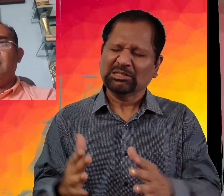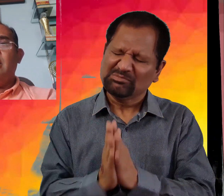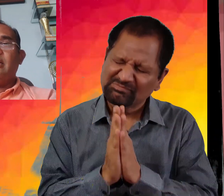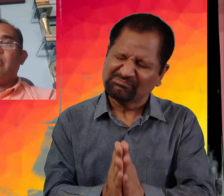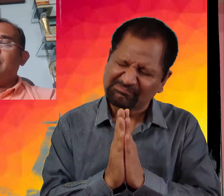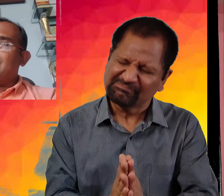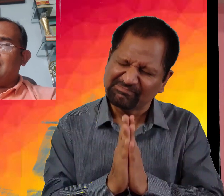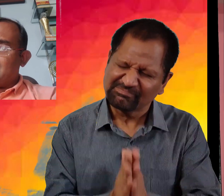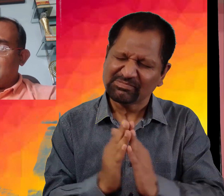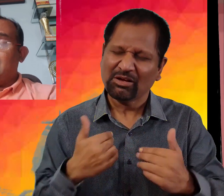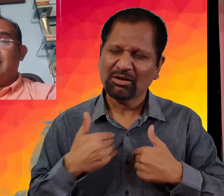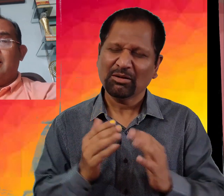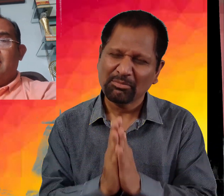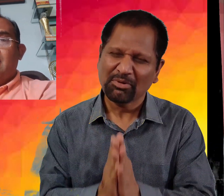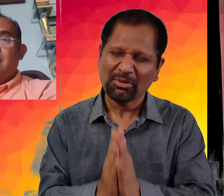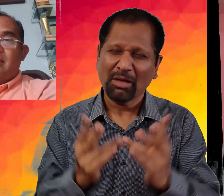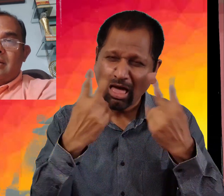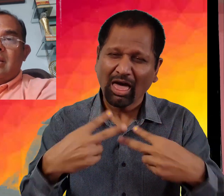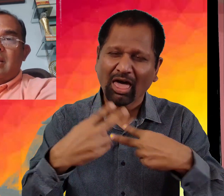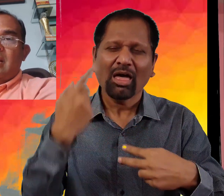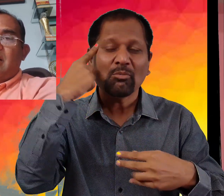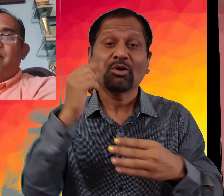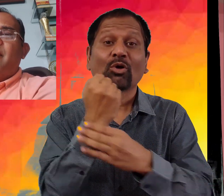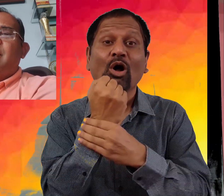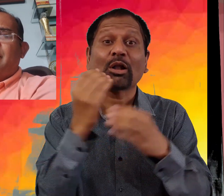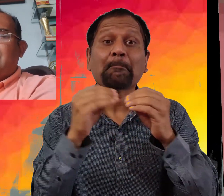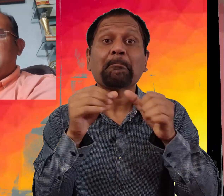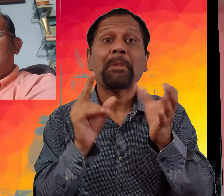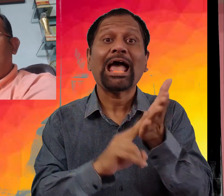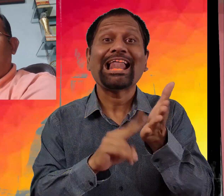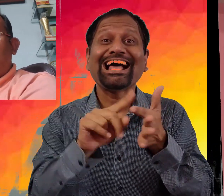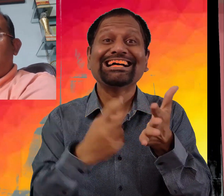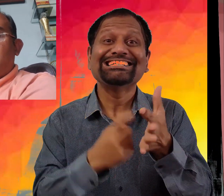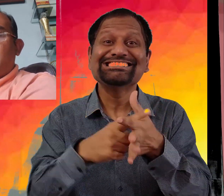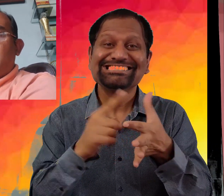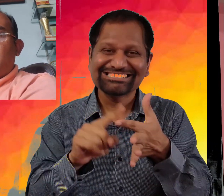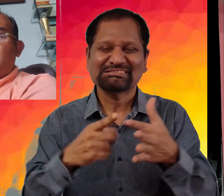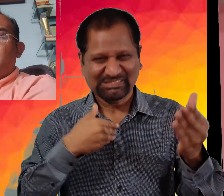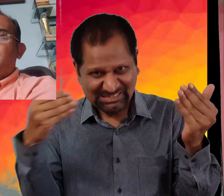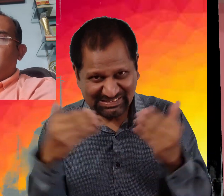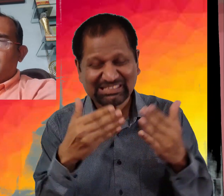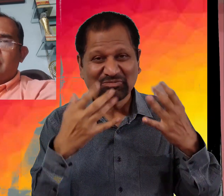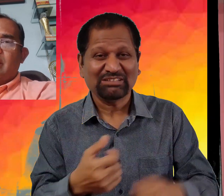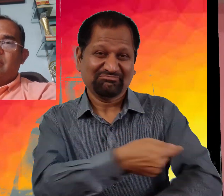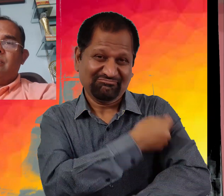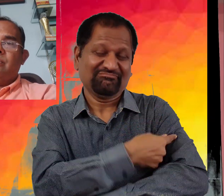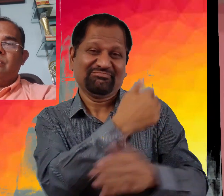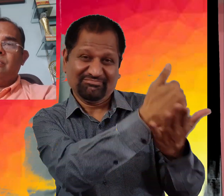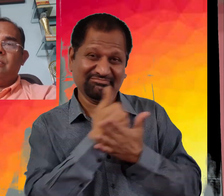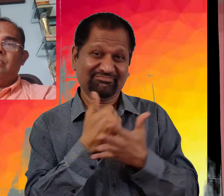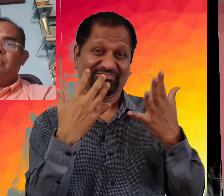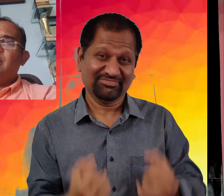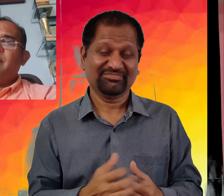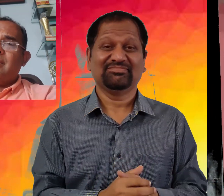گڑا رہی تھی کہ کوئی ایسا راستہ نکالے جس سے کی میں اپنے بچے کا علاج اس ڈاکٹر سے کرا